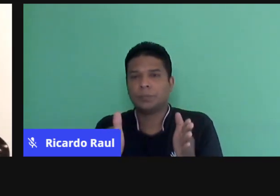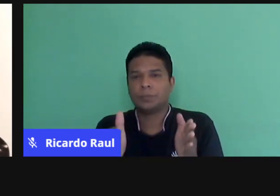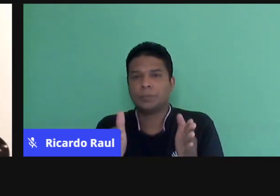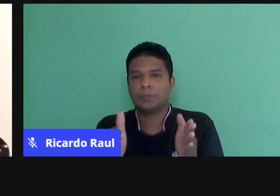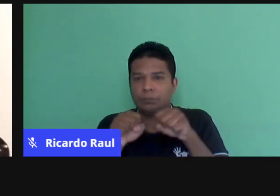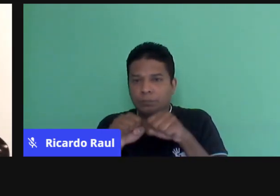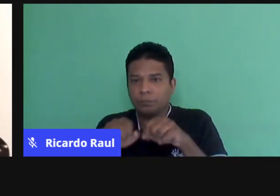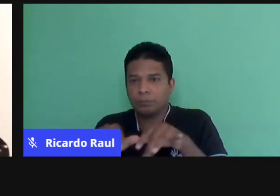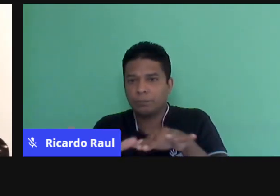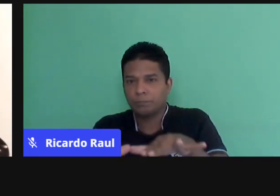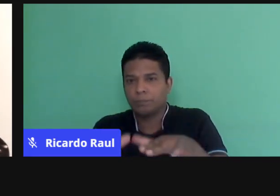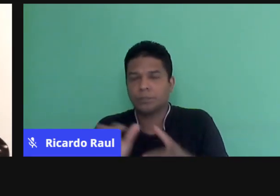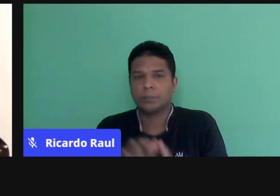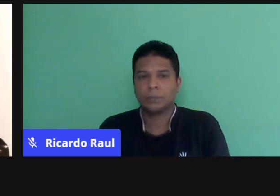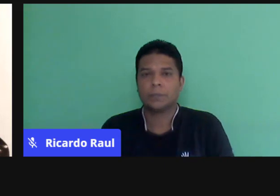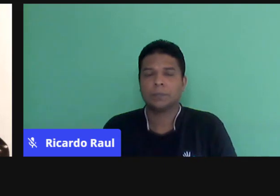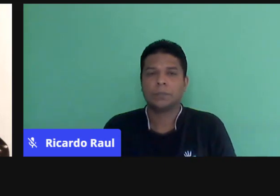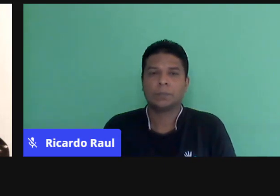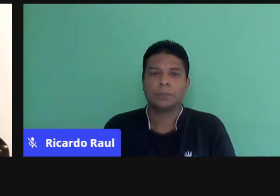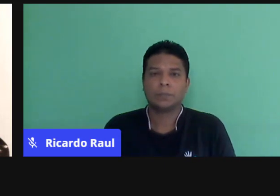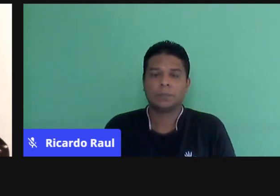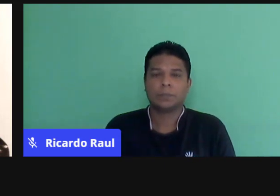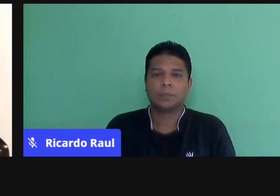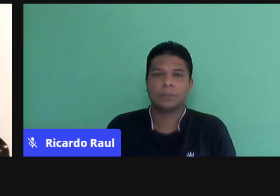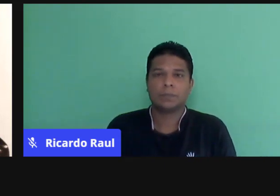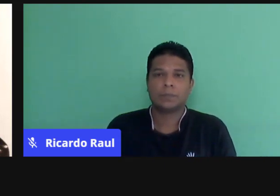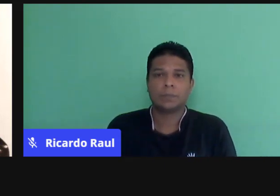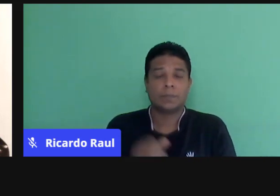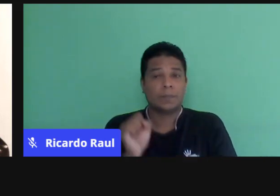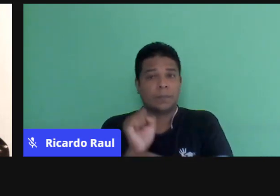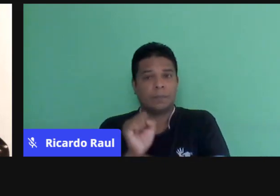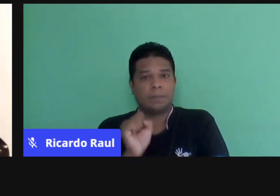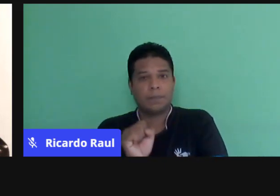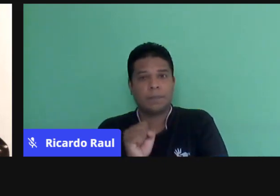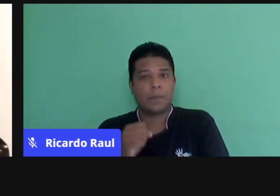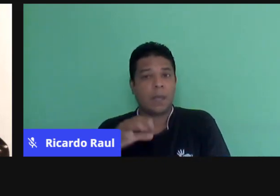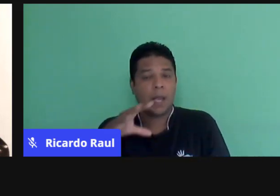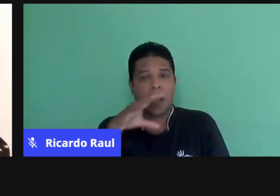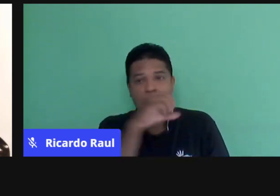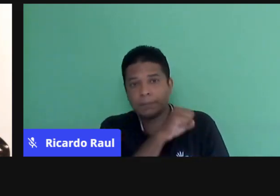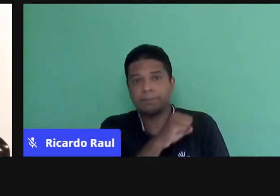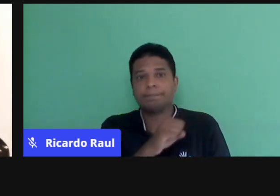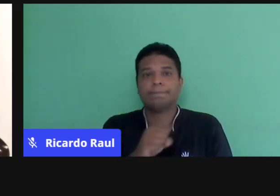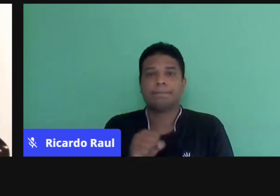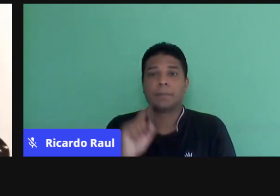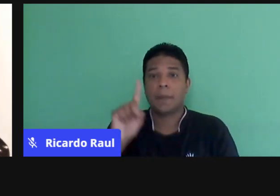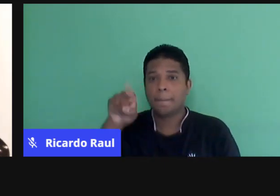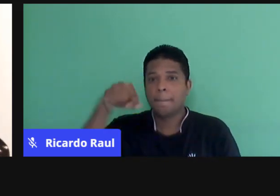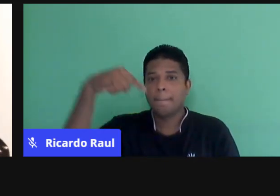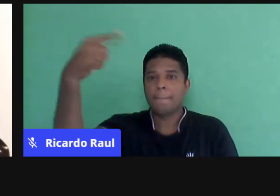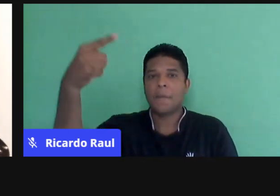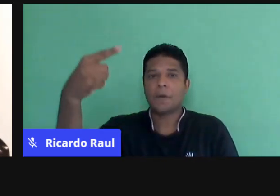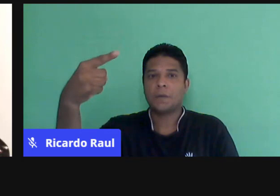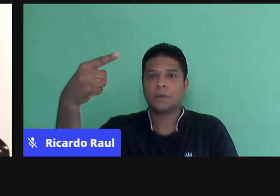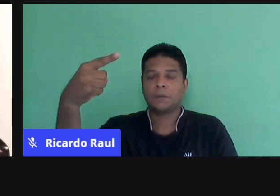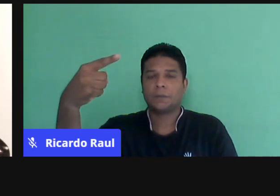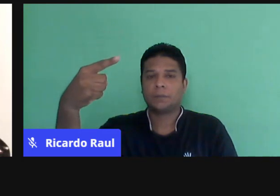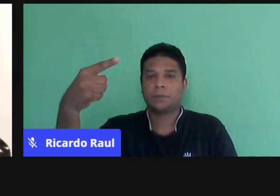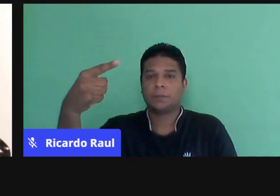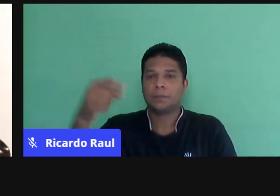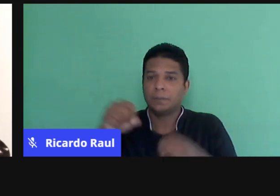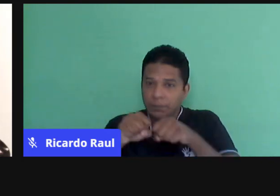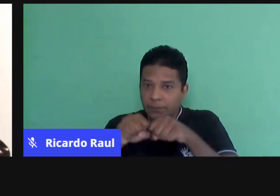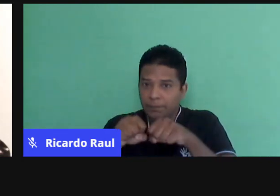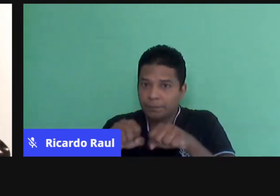Espero que, de repente, o mais breve possível, possamos falar das aulas de matemática pós-pandemia. Acho que eu desejo de todos